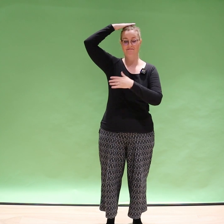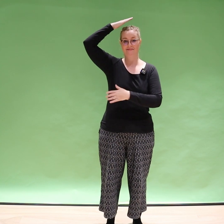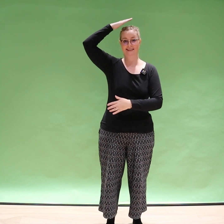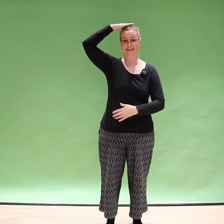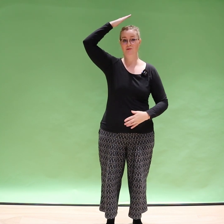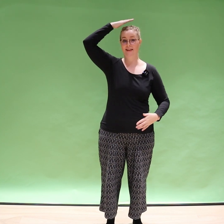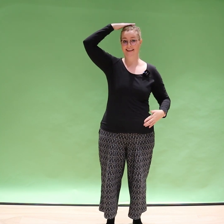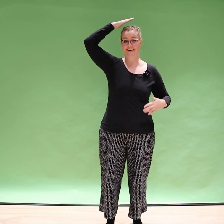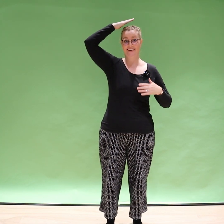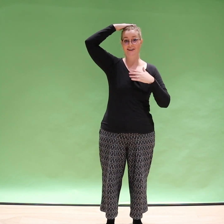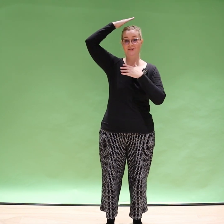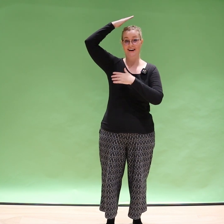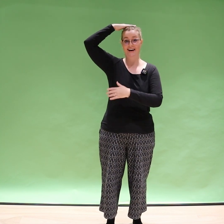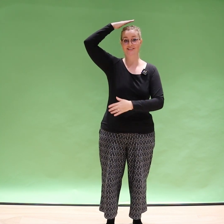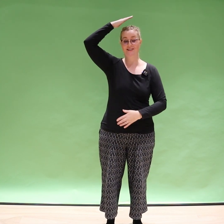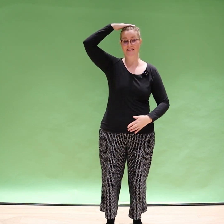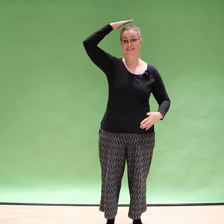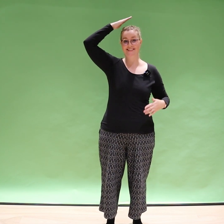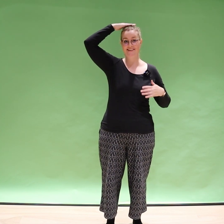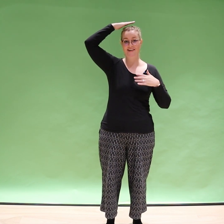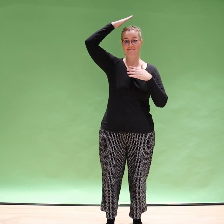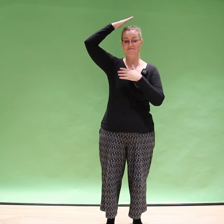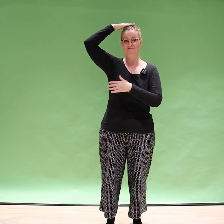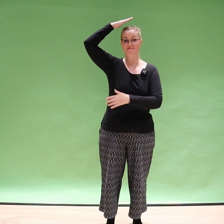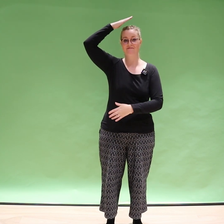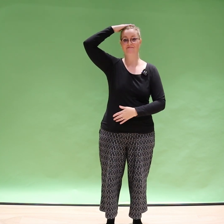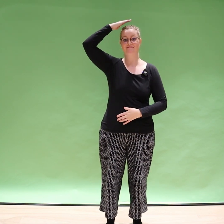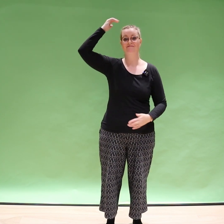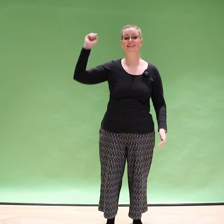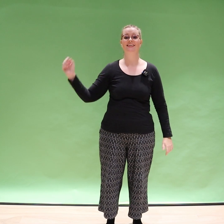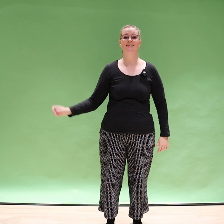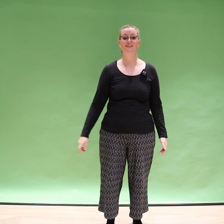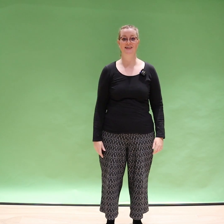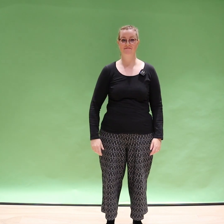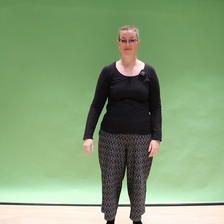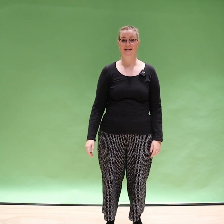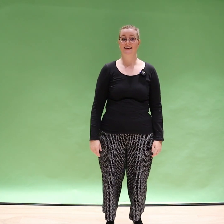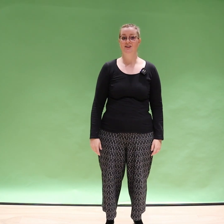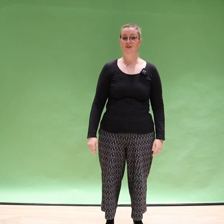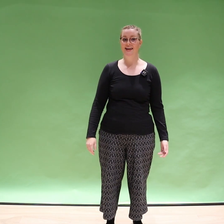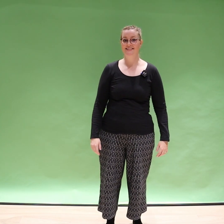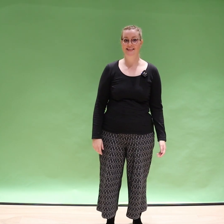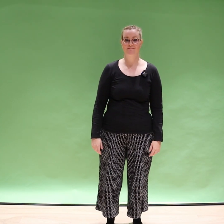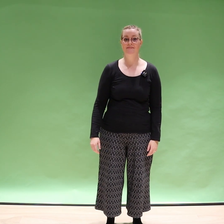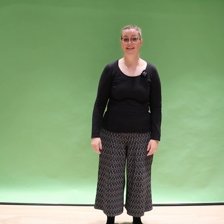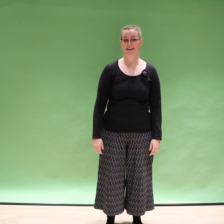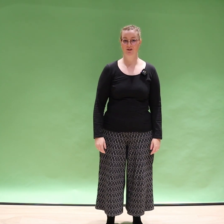Ja mulle tämä ainakin on ihan älyttömän haastavaa. Hyvä. Kokeillaan sitten, miten tämä